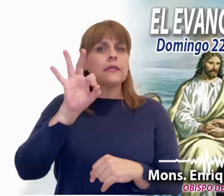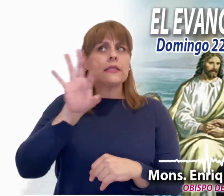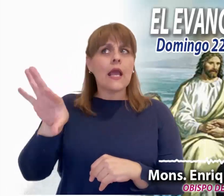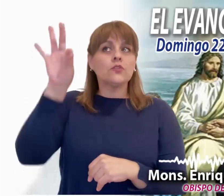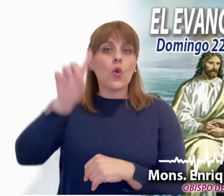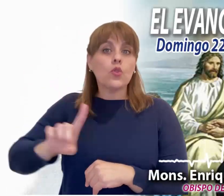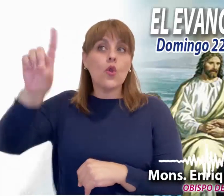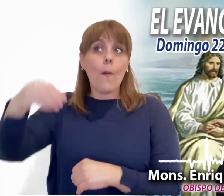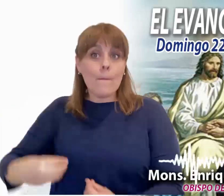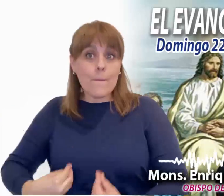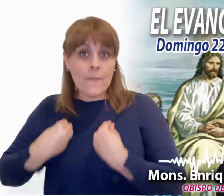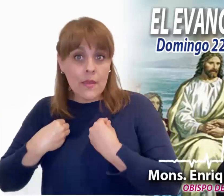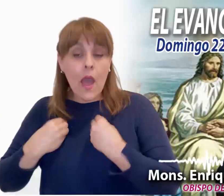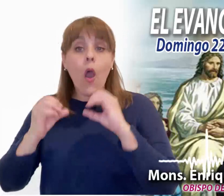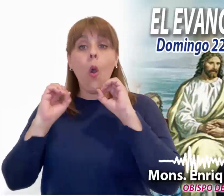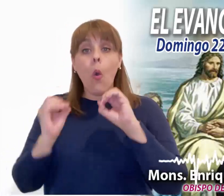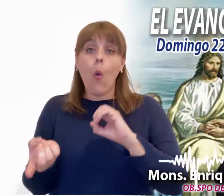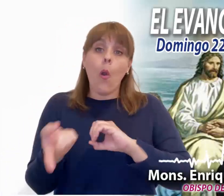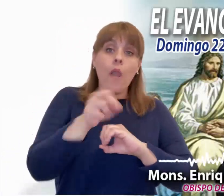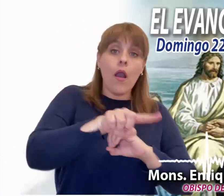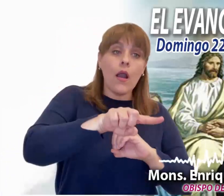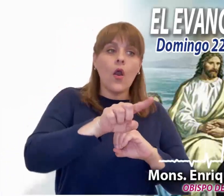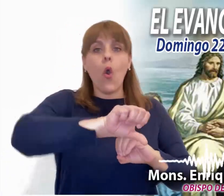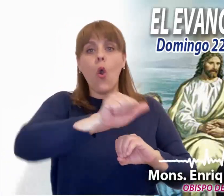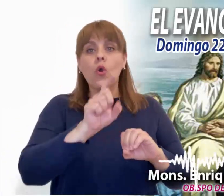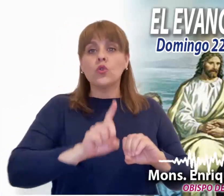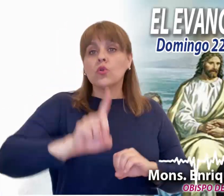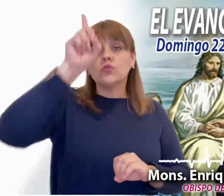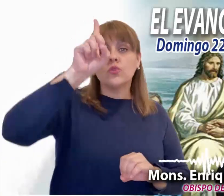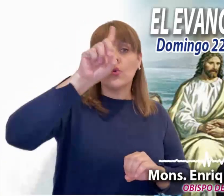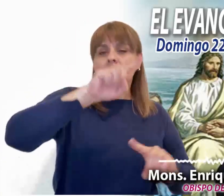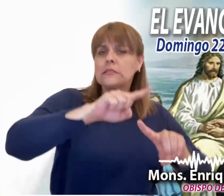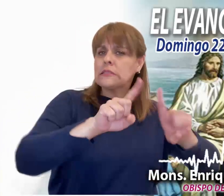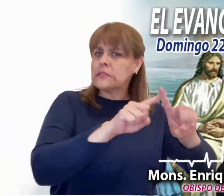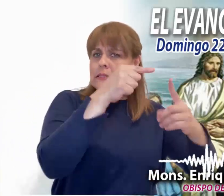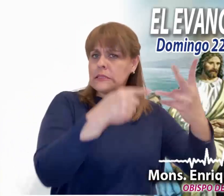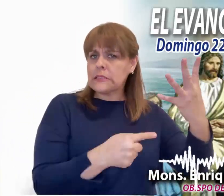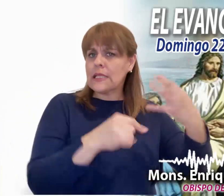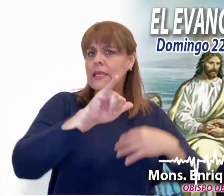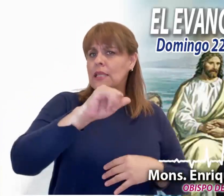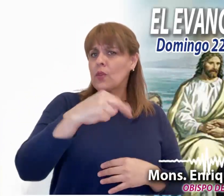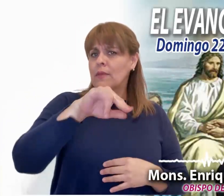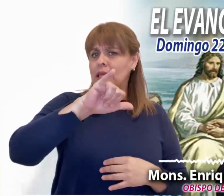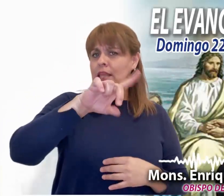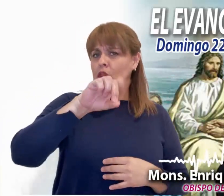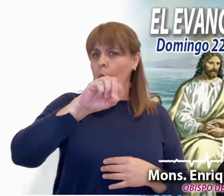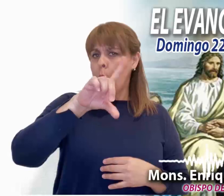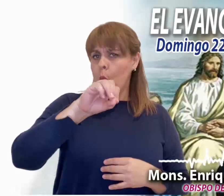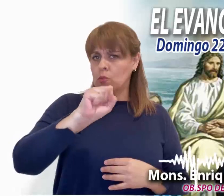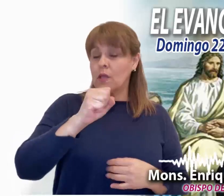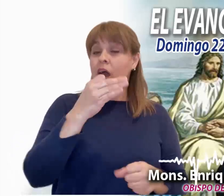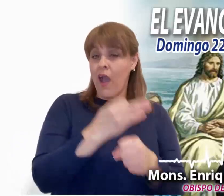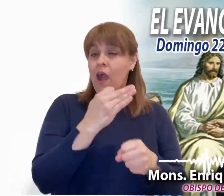O se está por el Dios de la vida o bien se quiere seguir a los otros dioses, los ídolos.